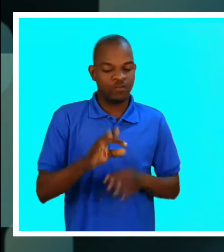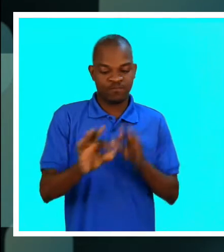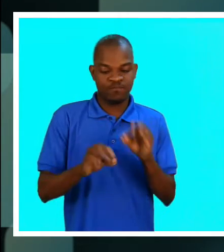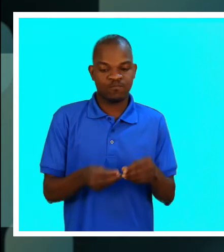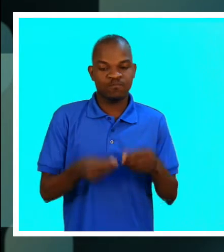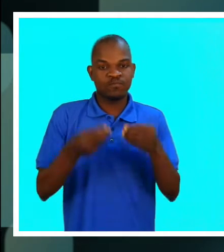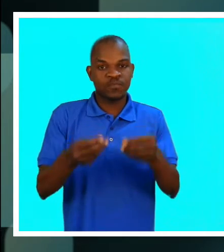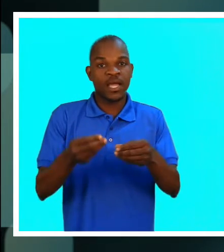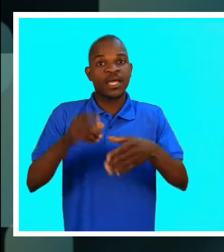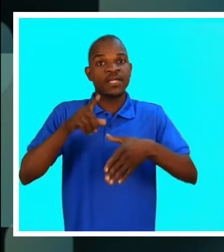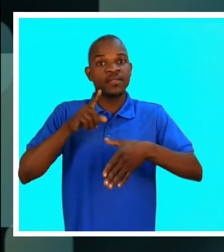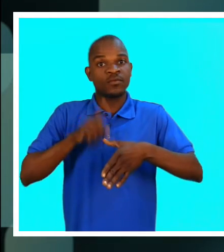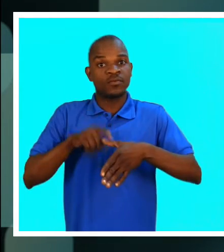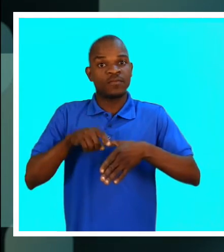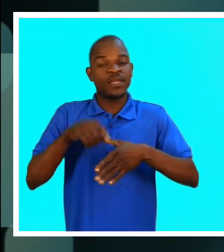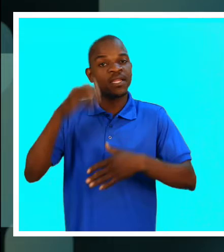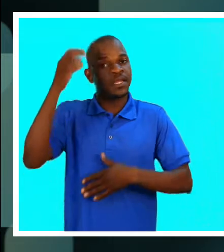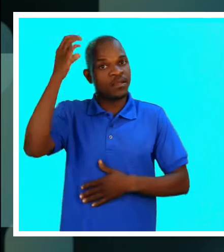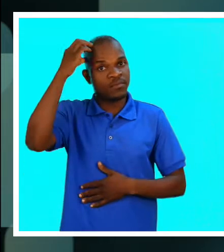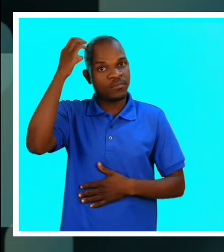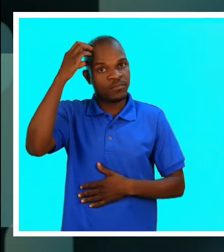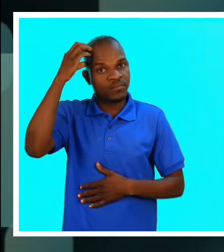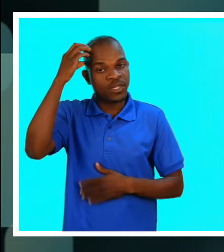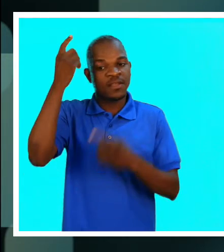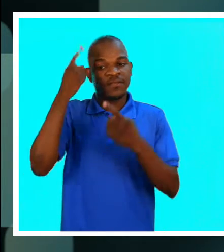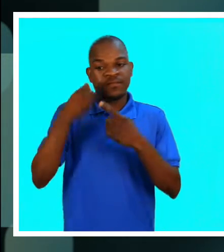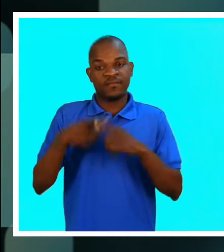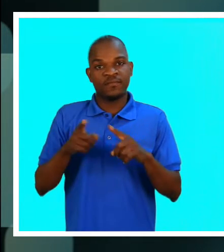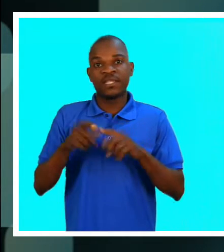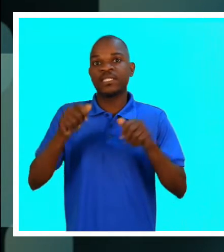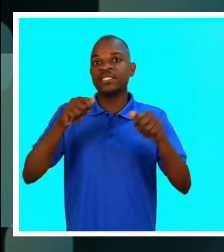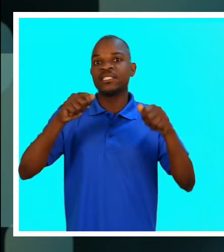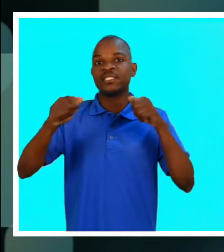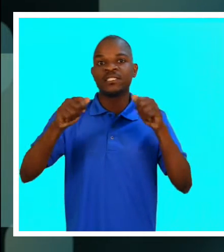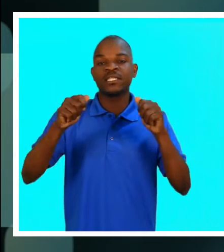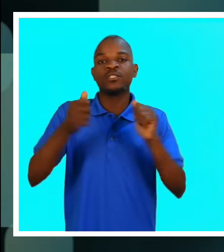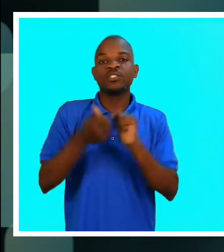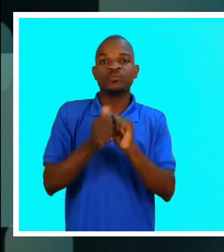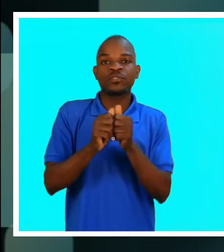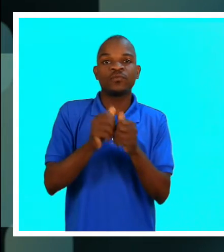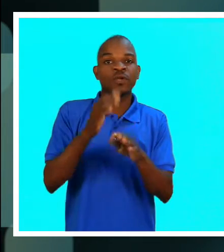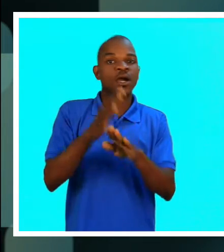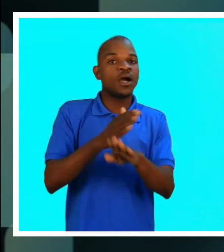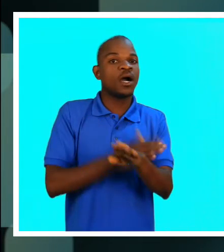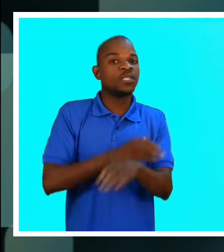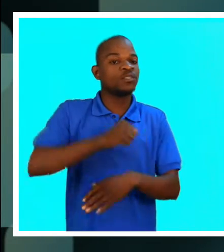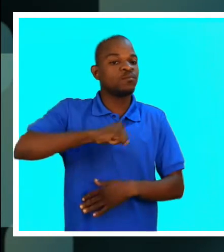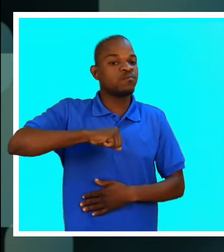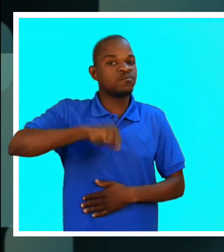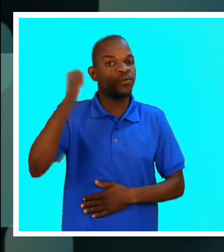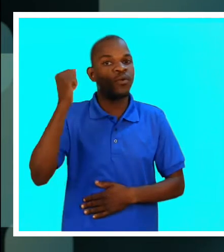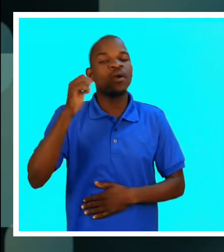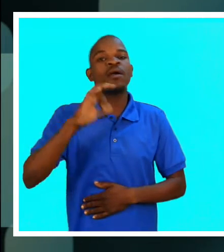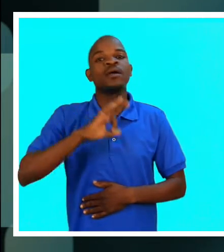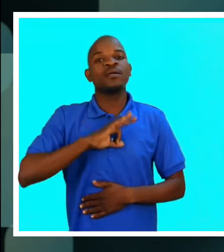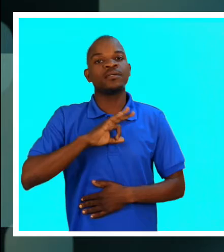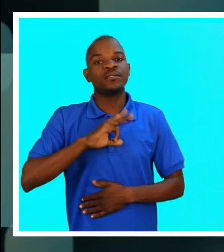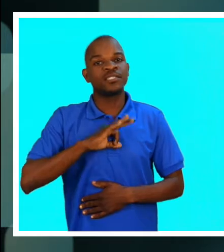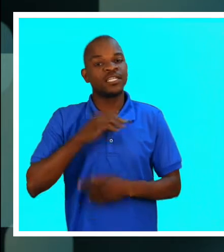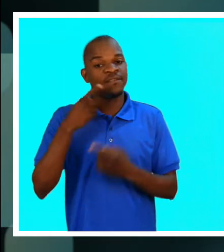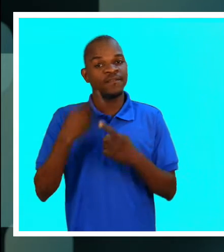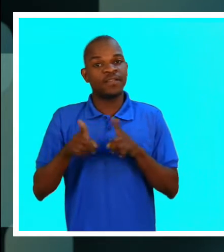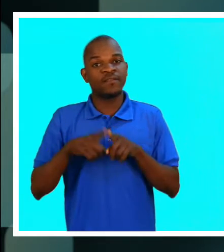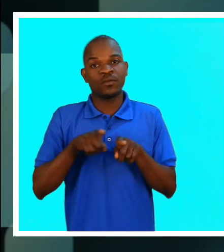premiou esta segunda-feira em Maputo com os dirigentes desportivos que conquistaram medalhas